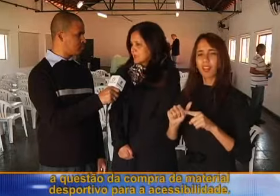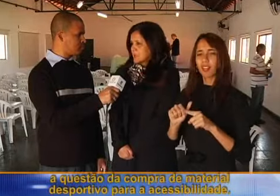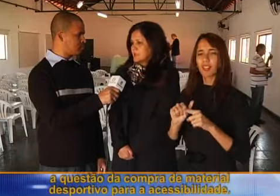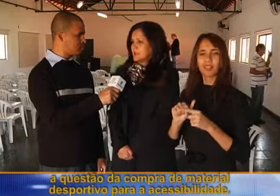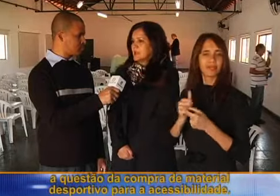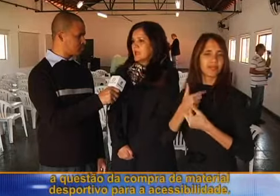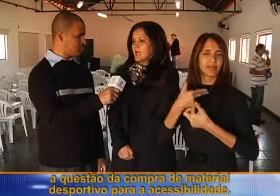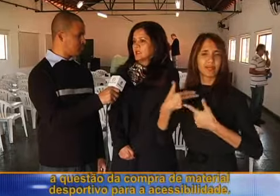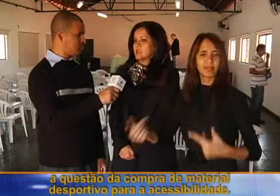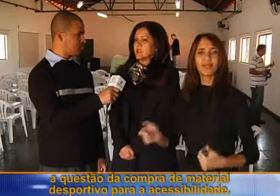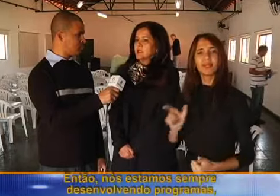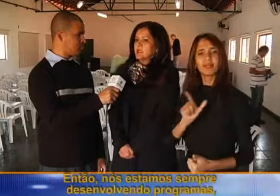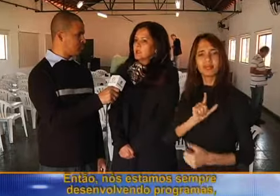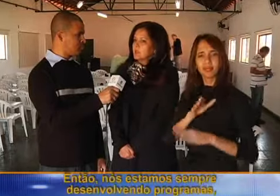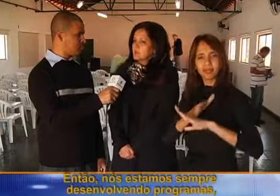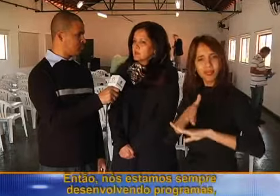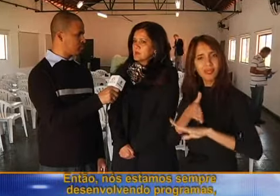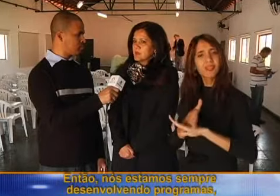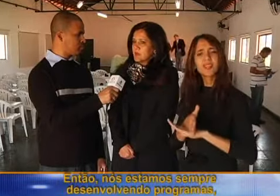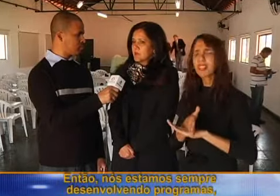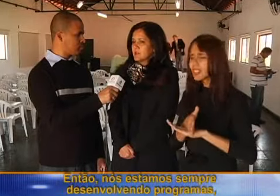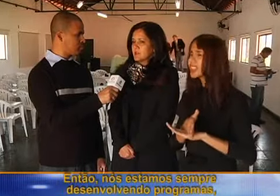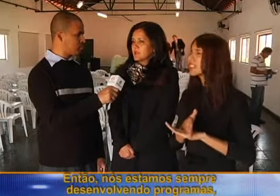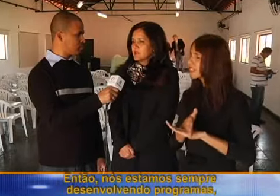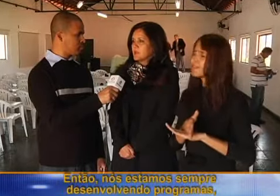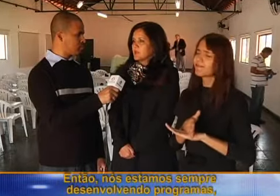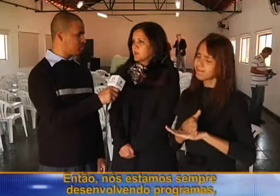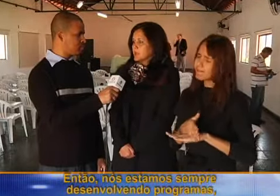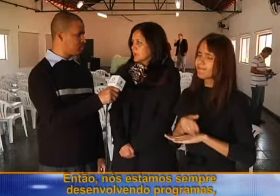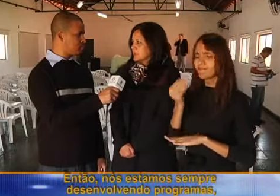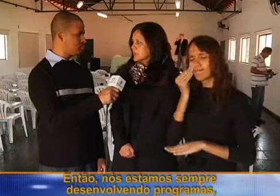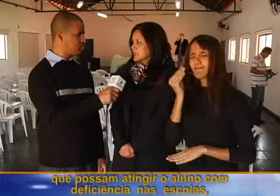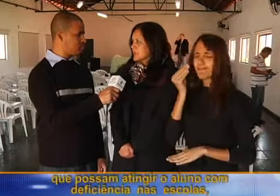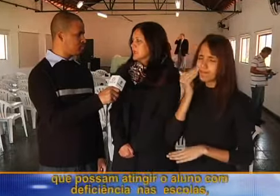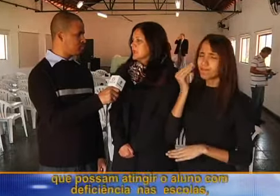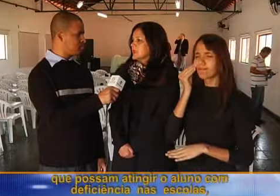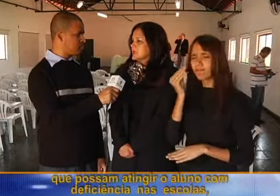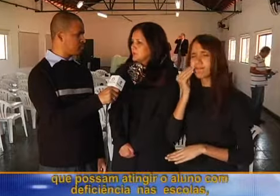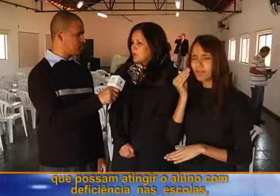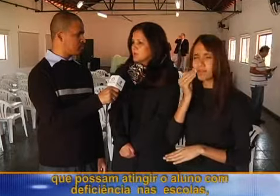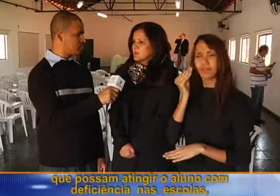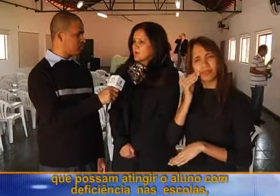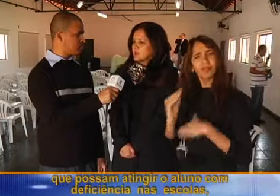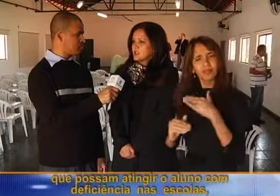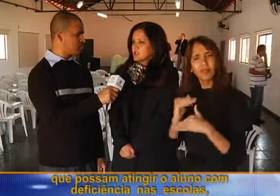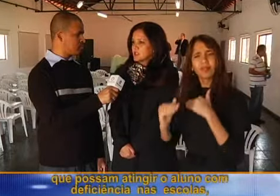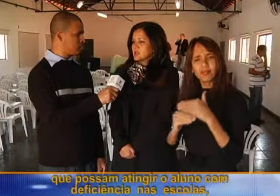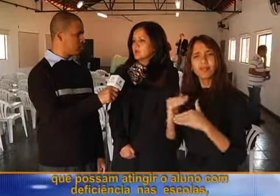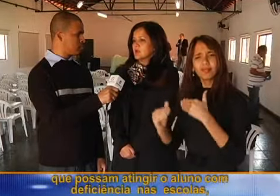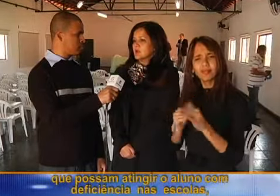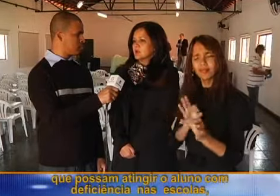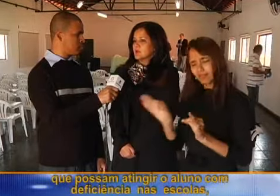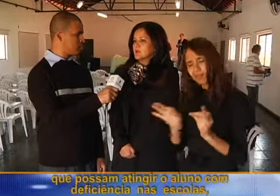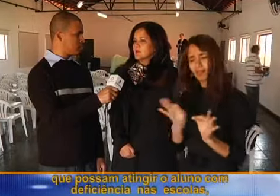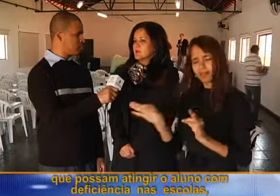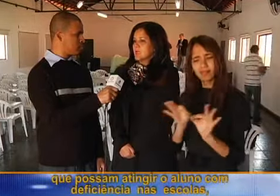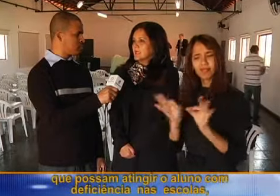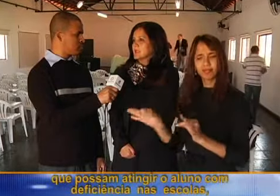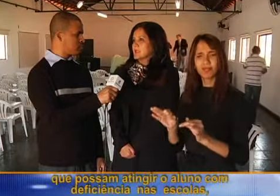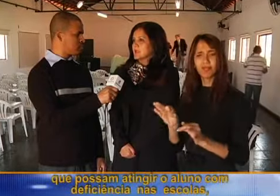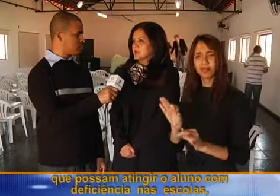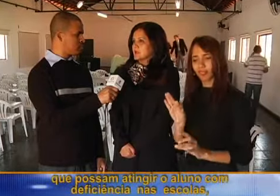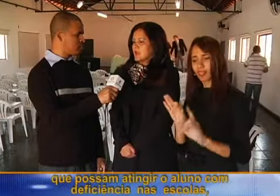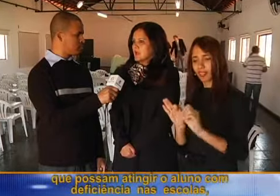para a acessibilidade. Então, nós estamos sempre desenvolvendo programas, né? Que possam atingir o aluno com